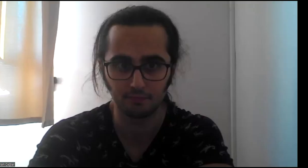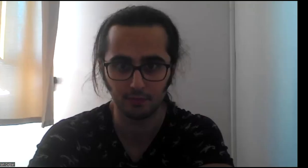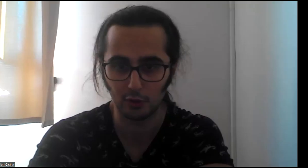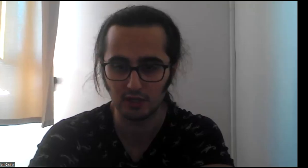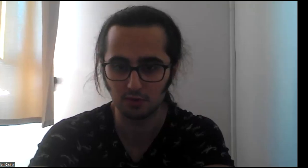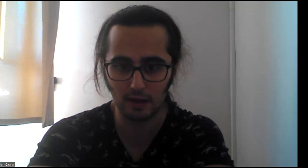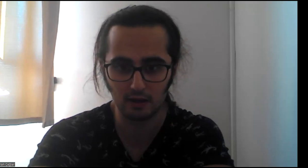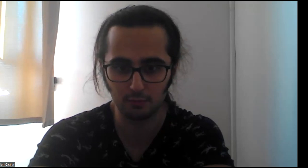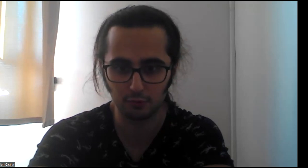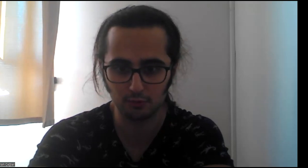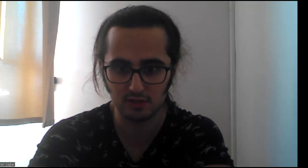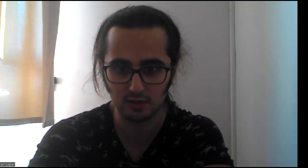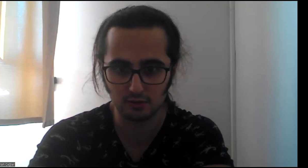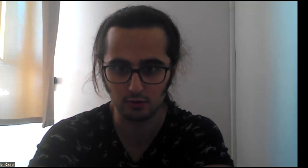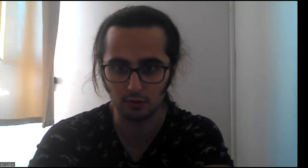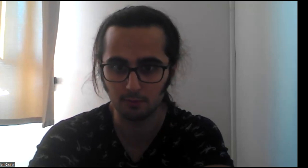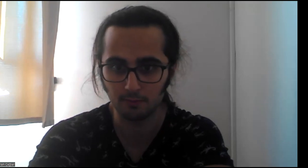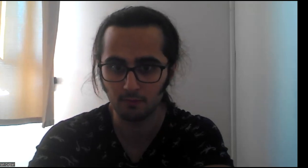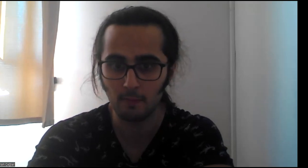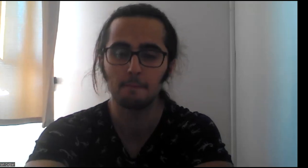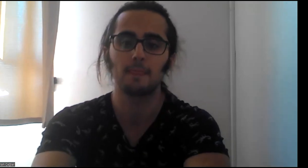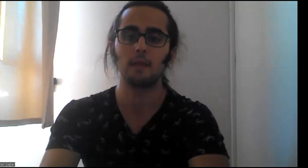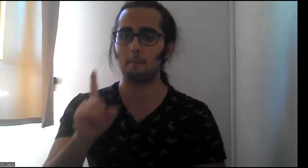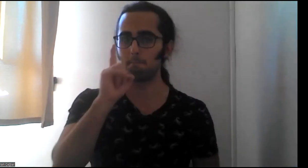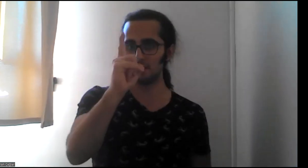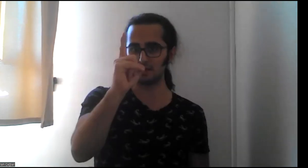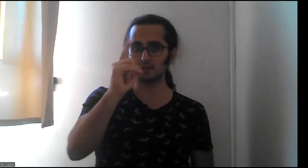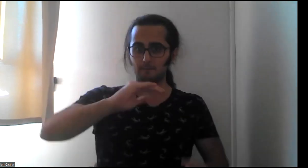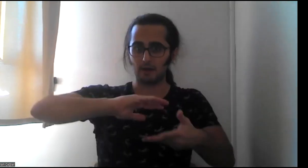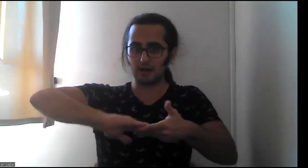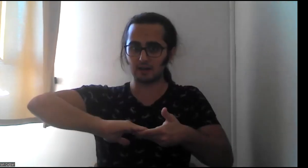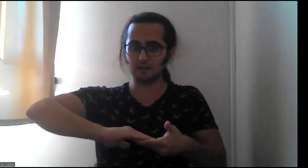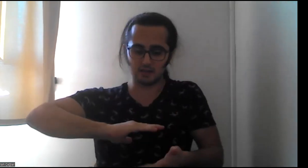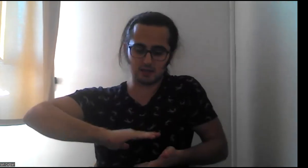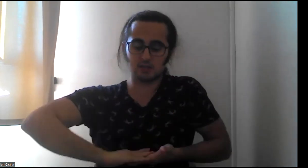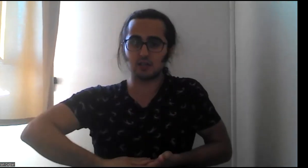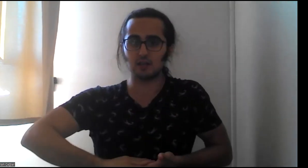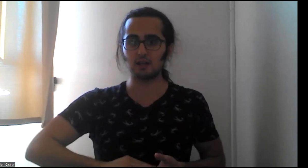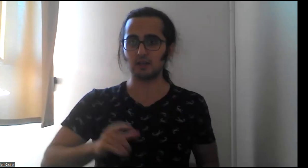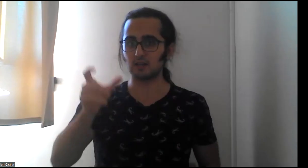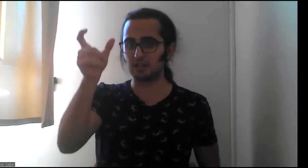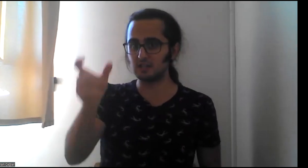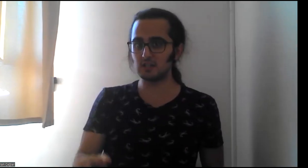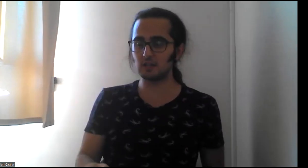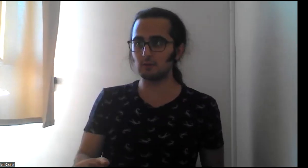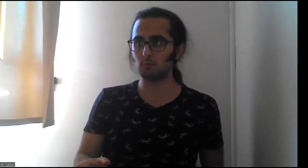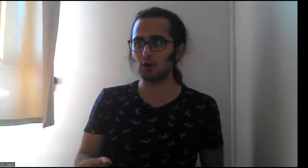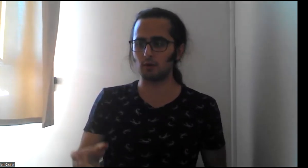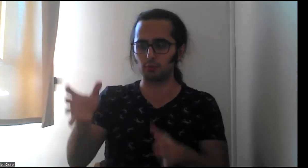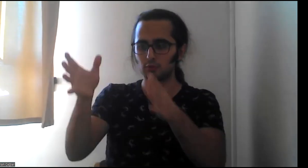Ok. Şimdi ben yapıyorum. Siteyi açıyorum. Bir arkadaş kişi böyle mi yapıyor?